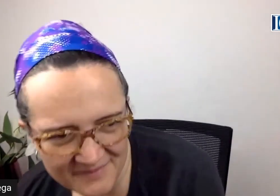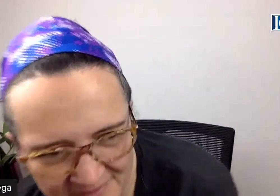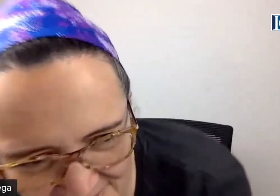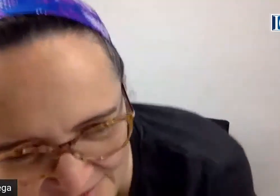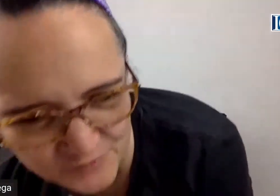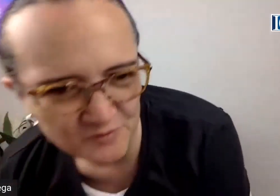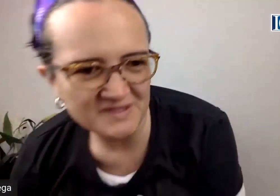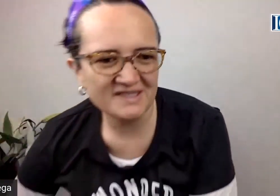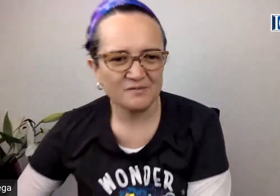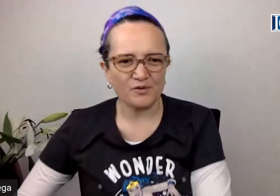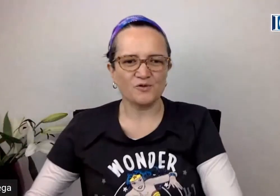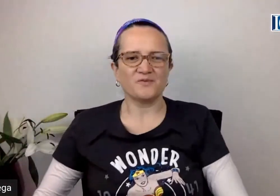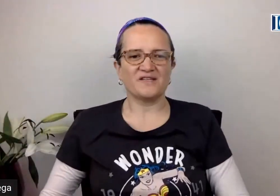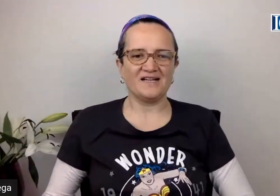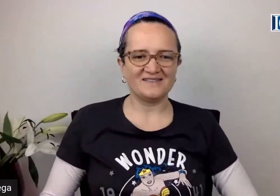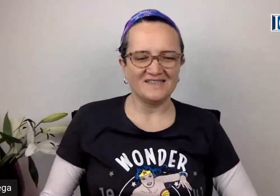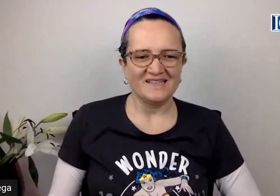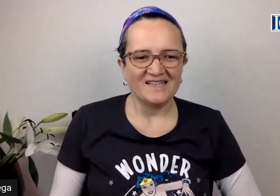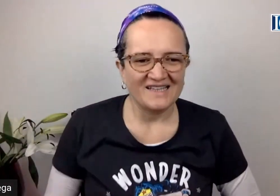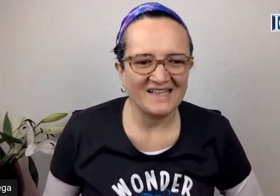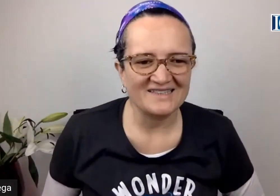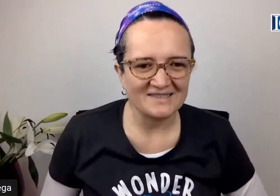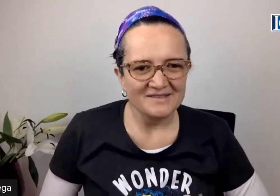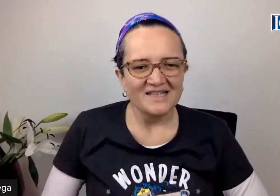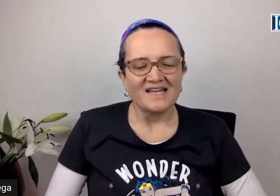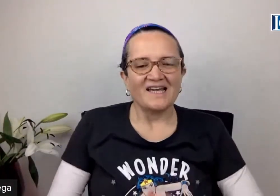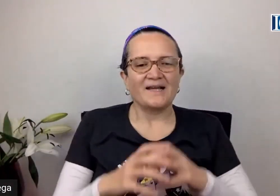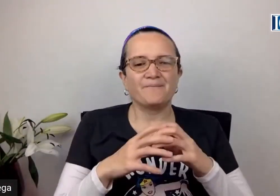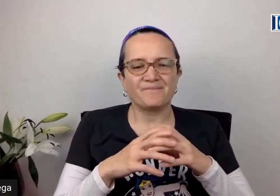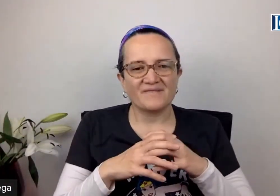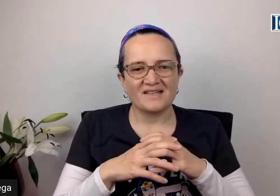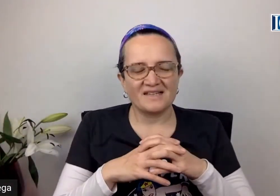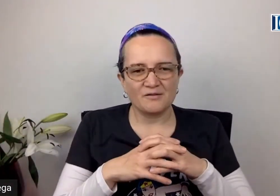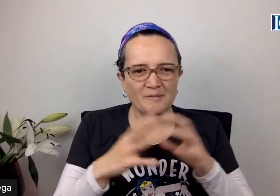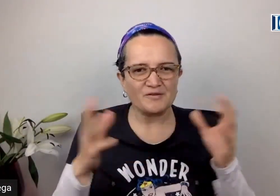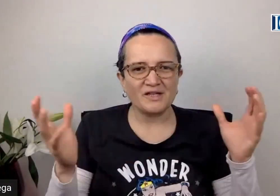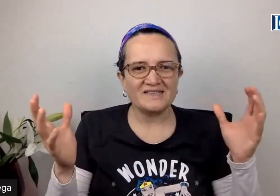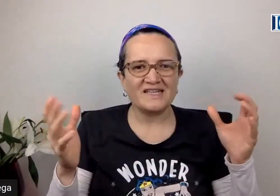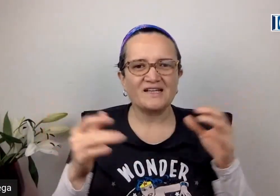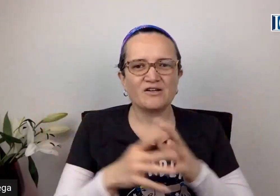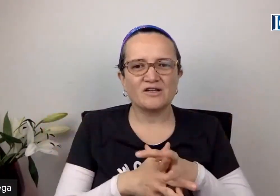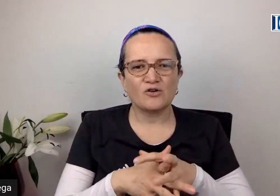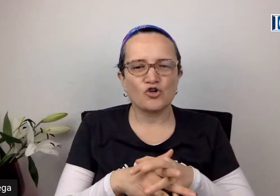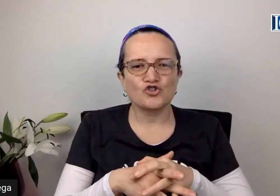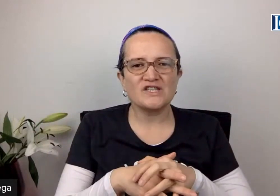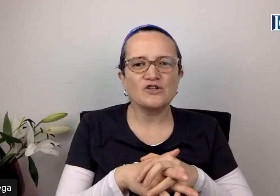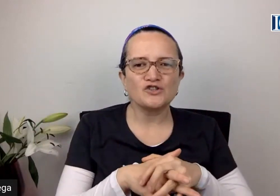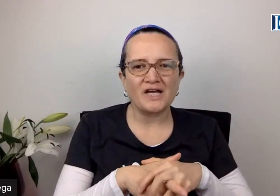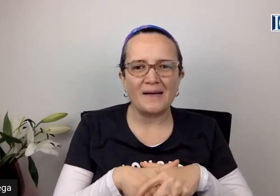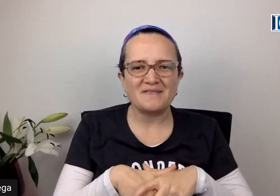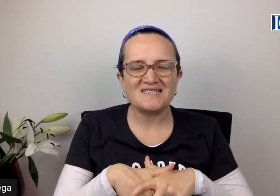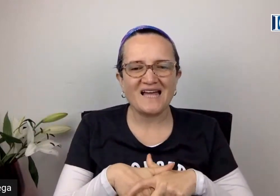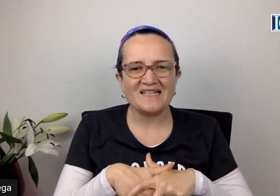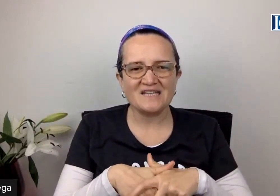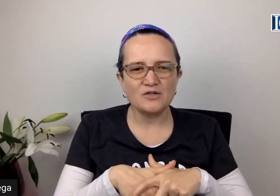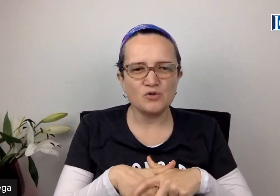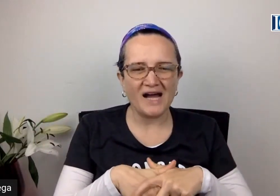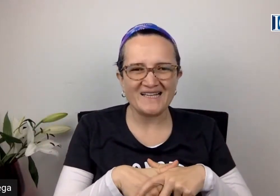ajusto mi silla un poco, ya, gracias. Una persona que tiene conocidos amistades en lugares